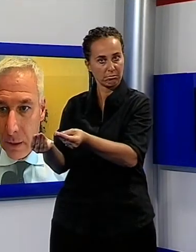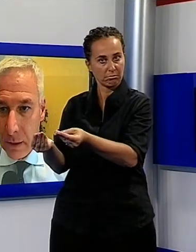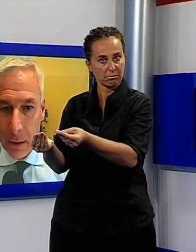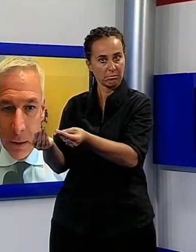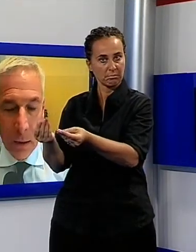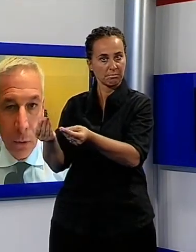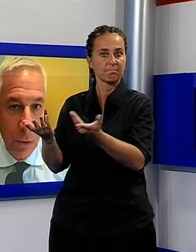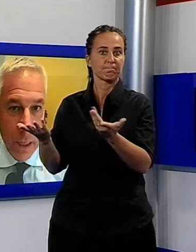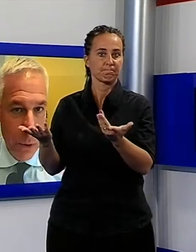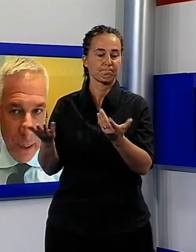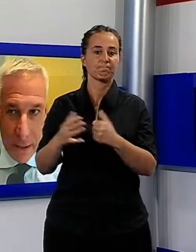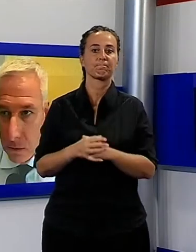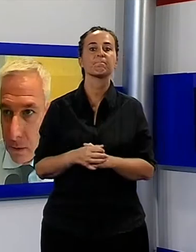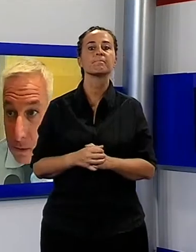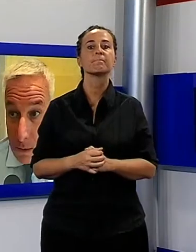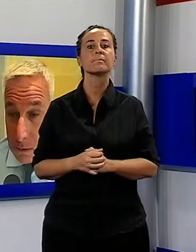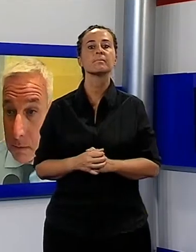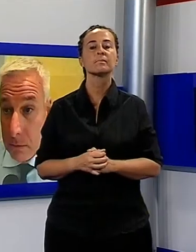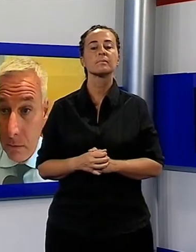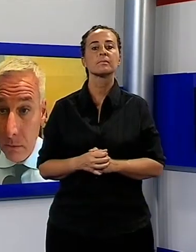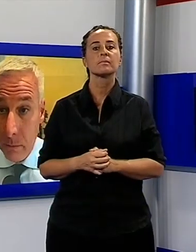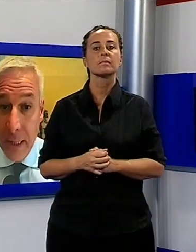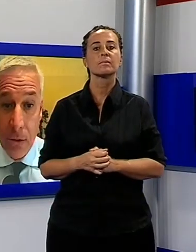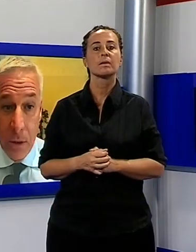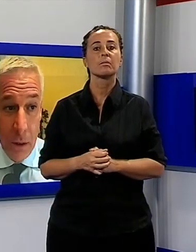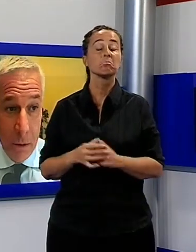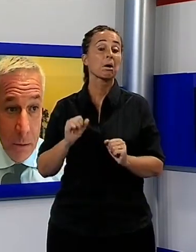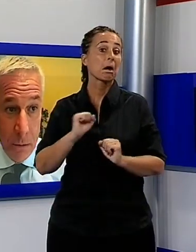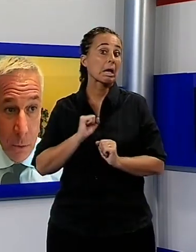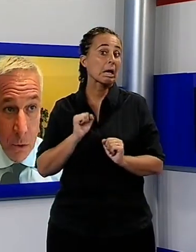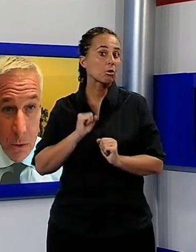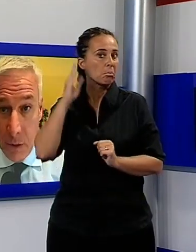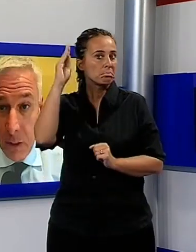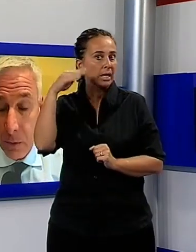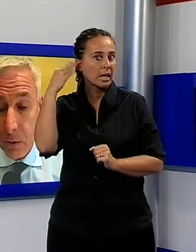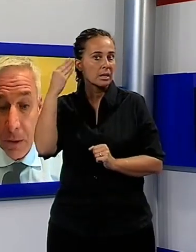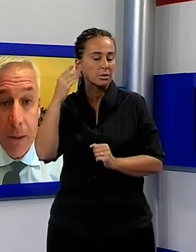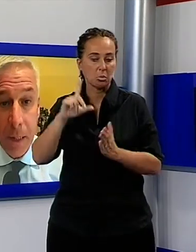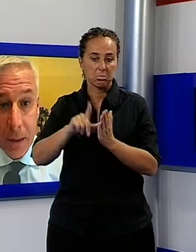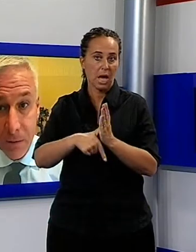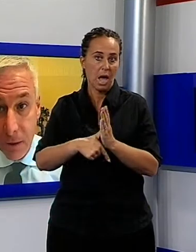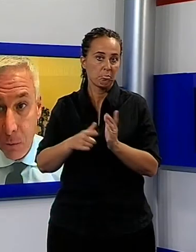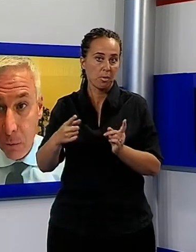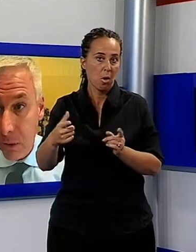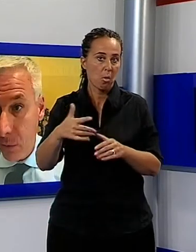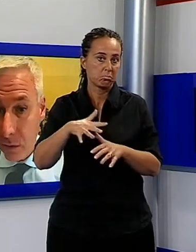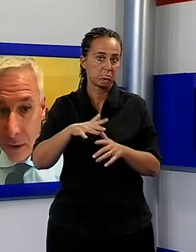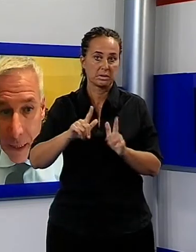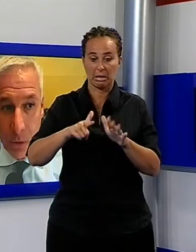concordato che è in atto. Penso che nelle prossime settimane definiremo un percorso in grado di